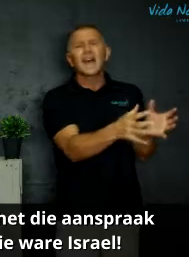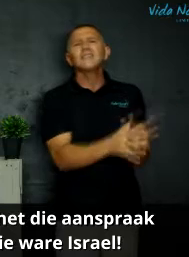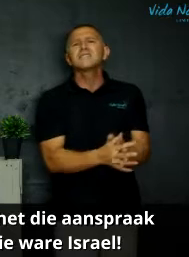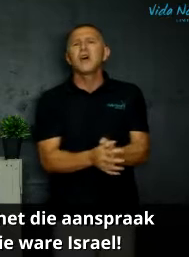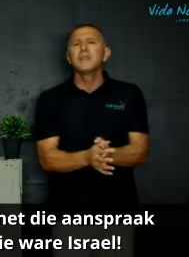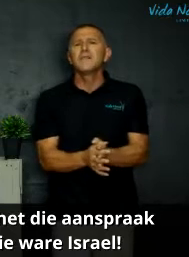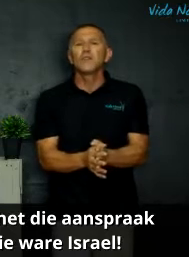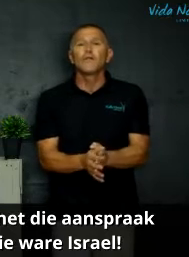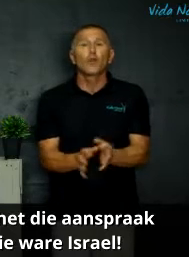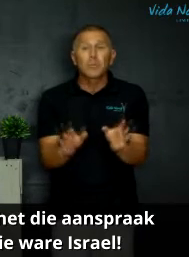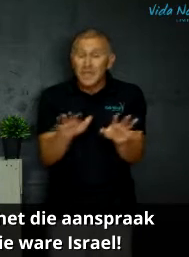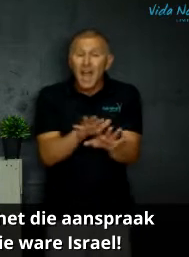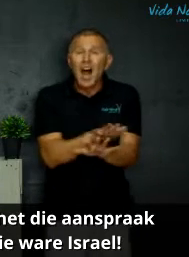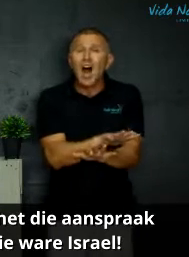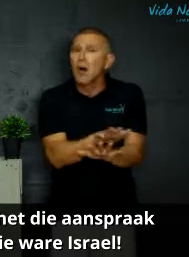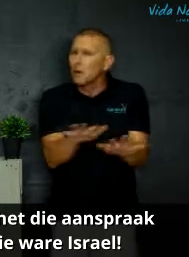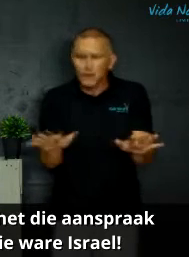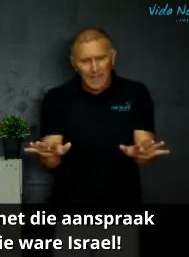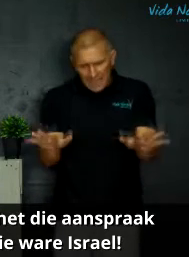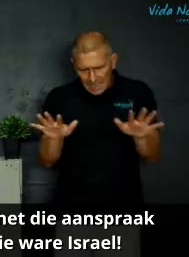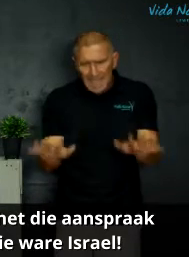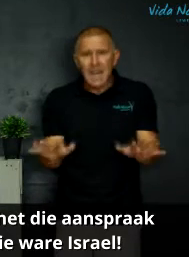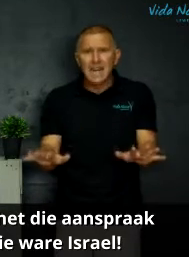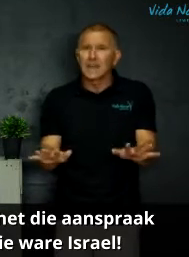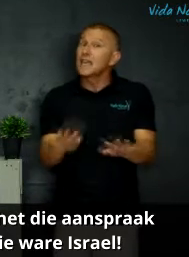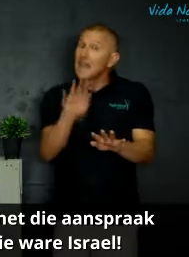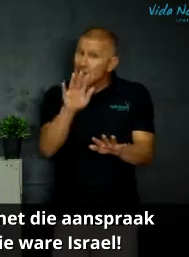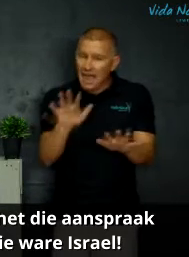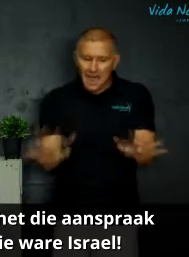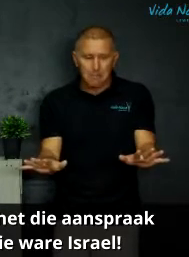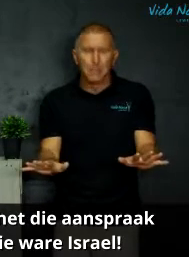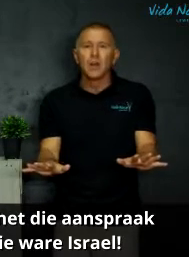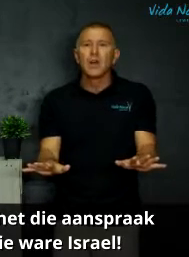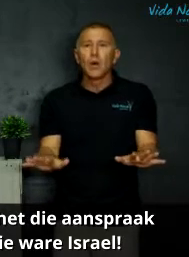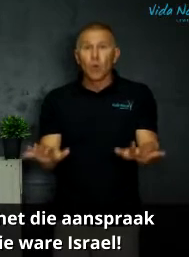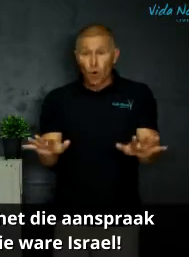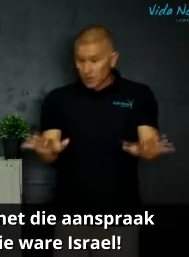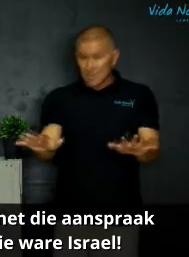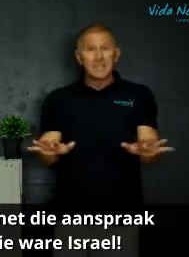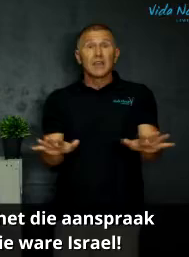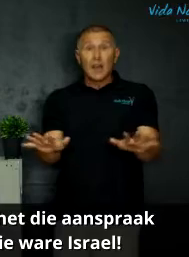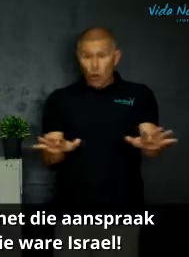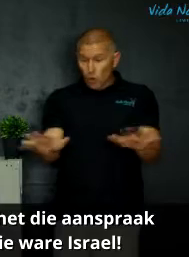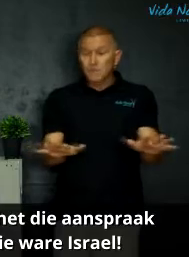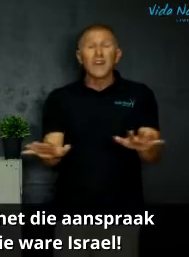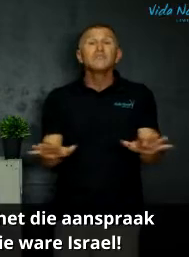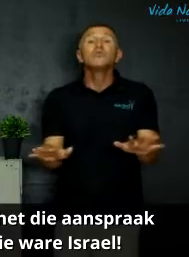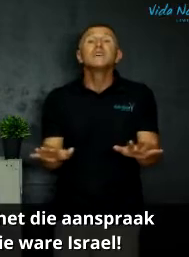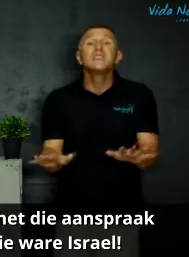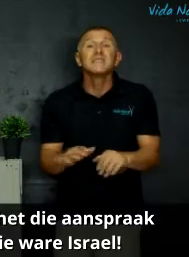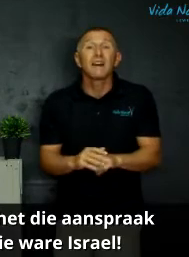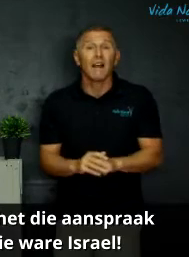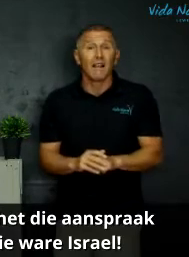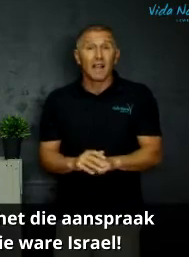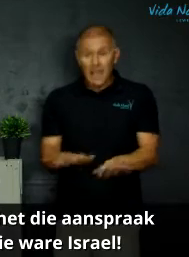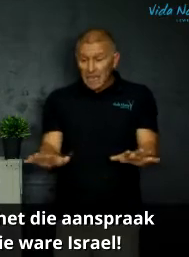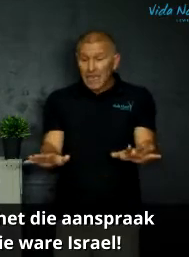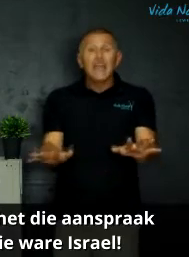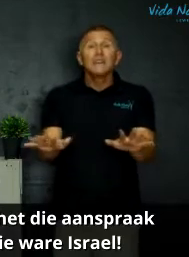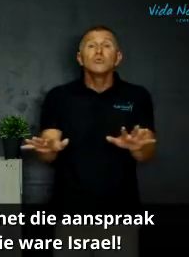hulle een samenleving gevorm het, allemaal van hulle het een ding, een geim, ons is, ons wees hoe is Israel. Hy is